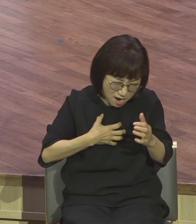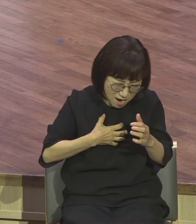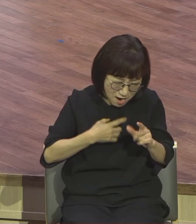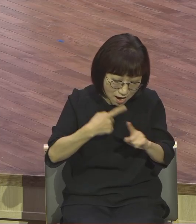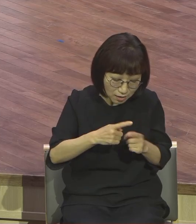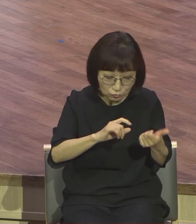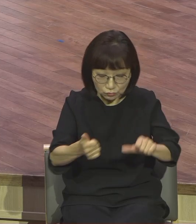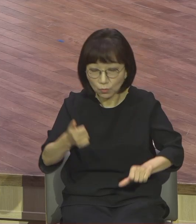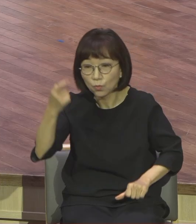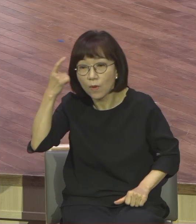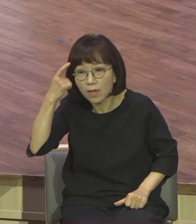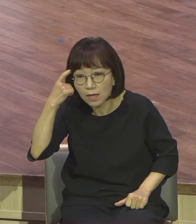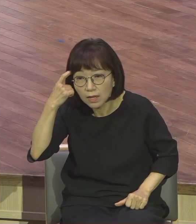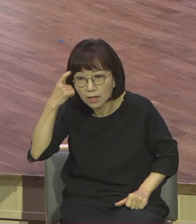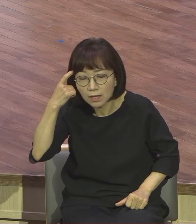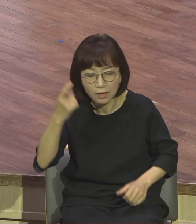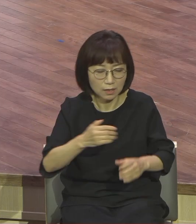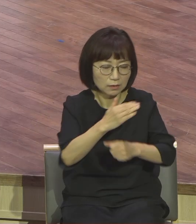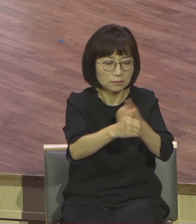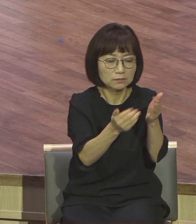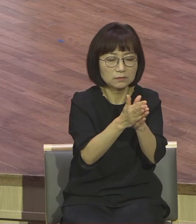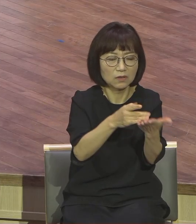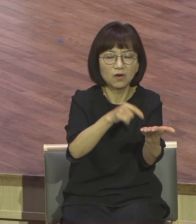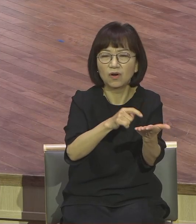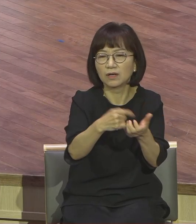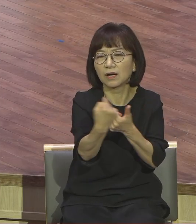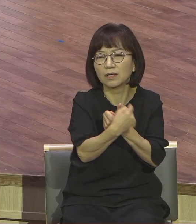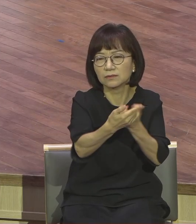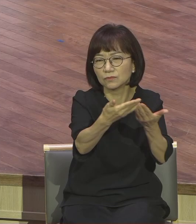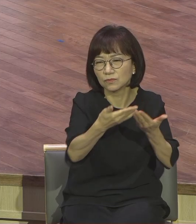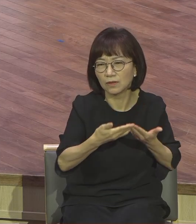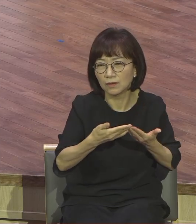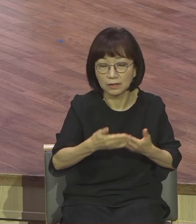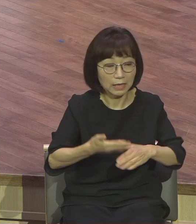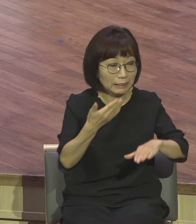성경에밖에 없어요. 어느 종교체계도 없습니다.